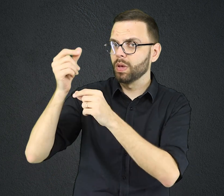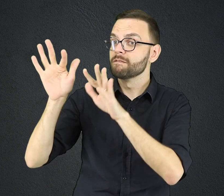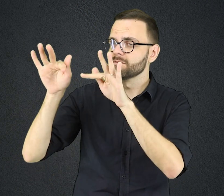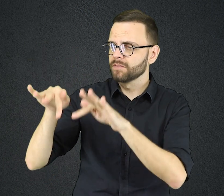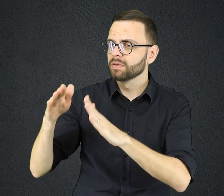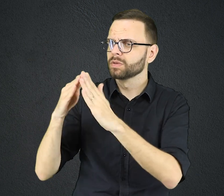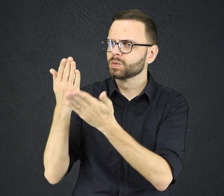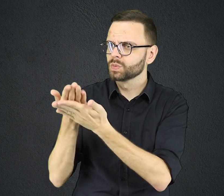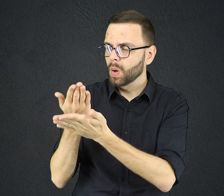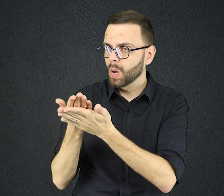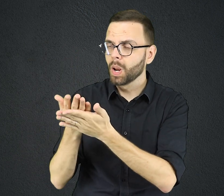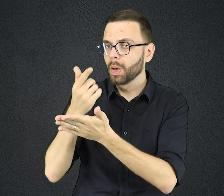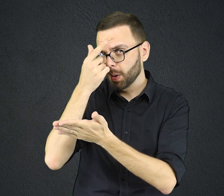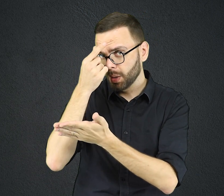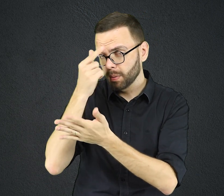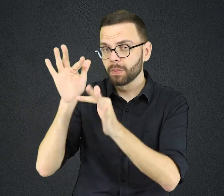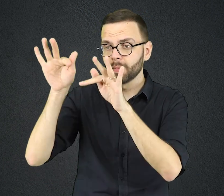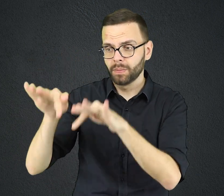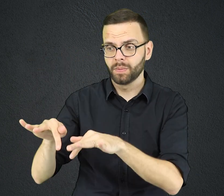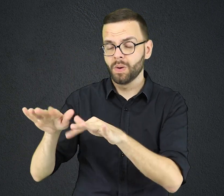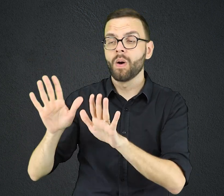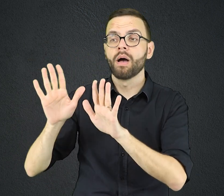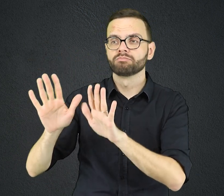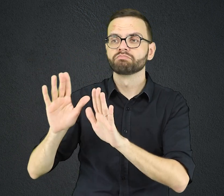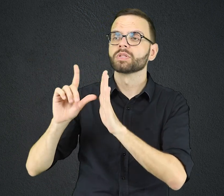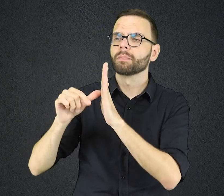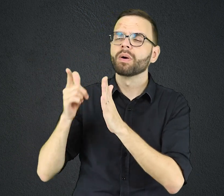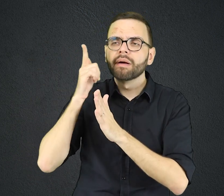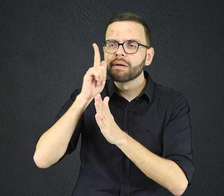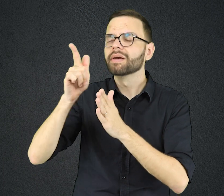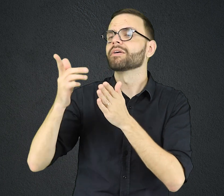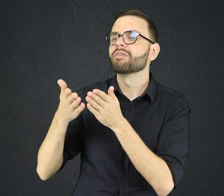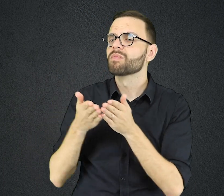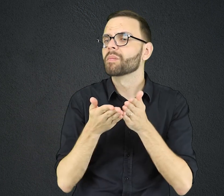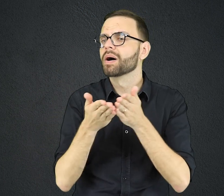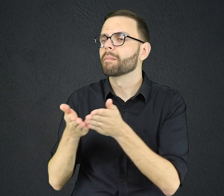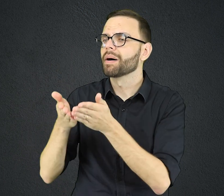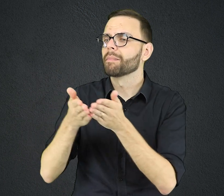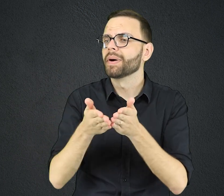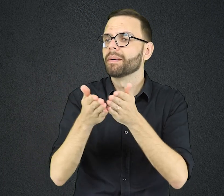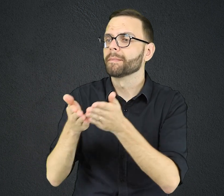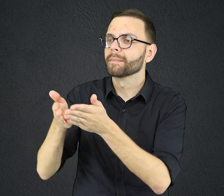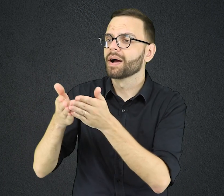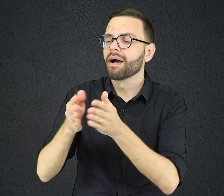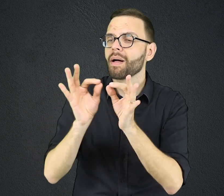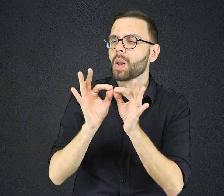em Chicago e ganhou de presente uma viagem num cruzeiro marítimo. Quando viajava do Oriente Médio para o